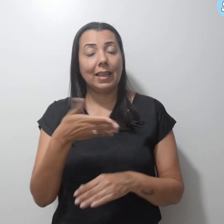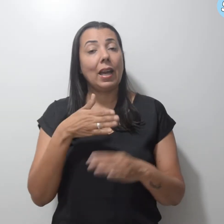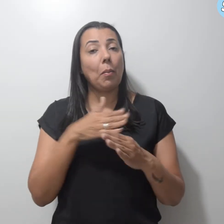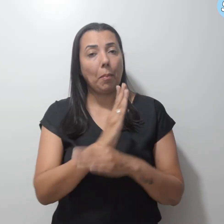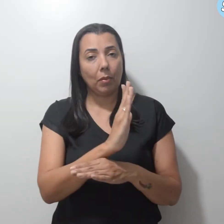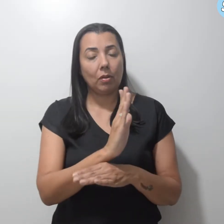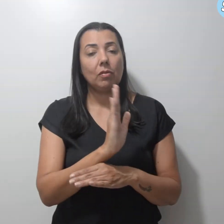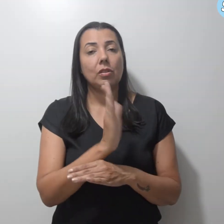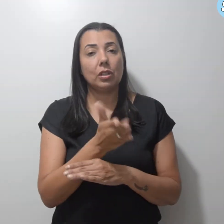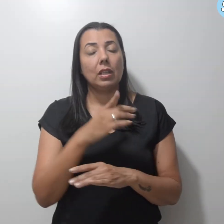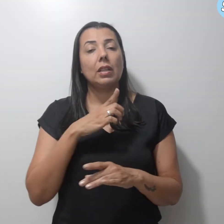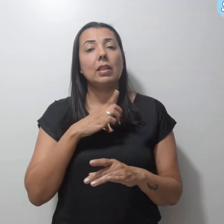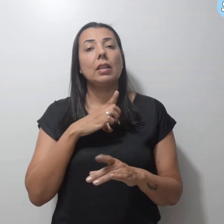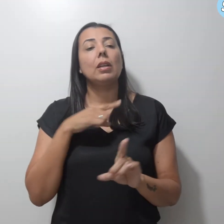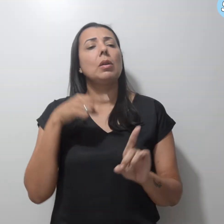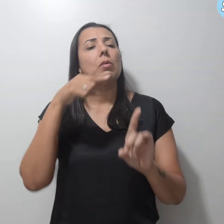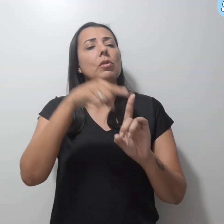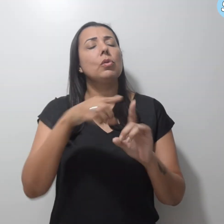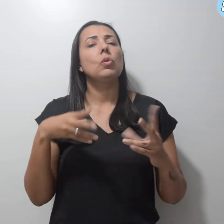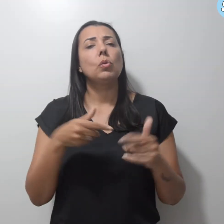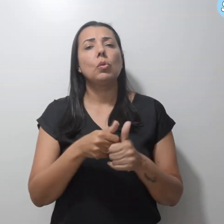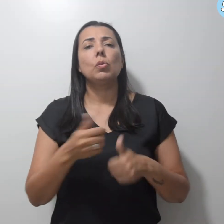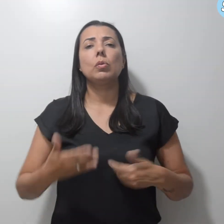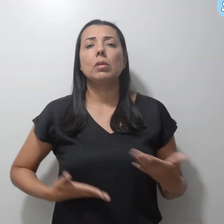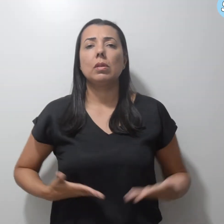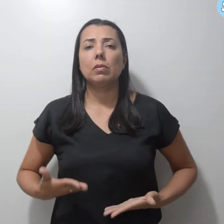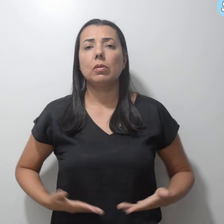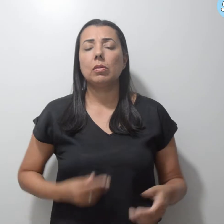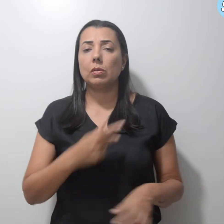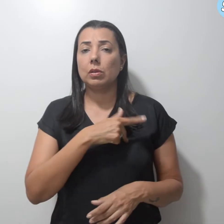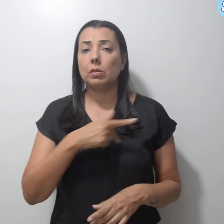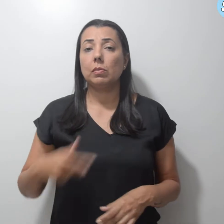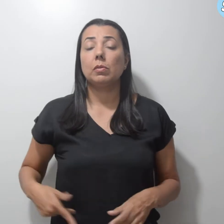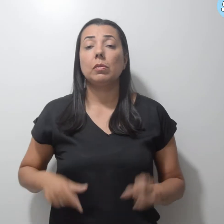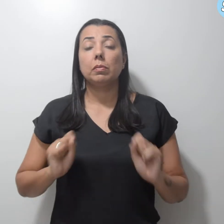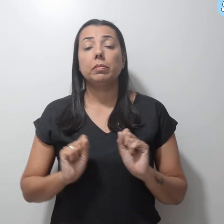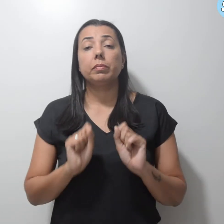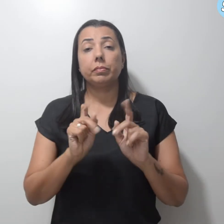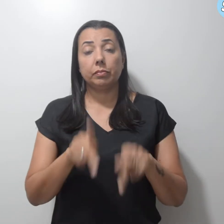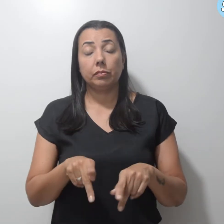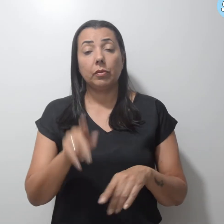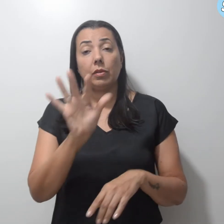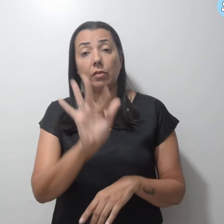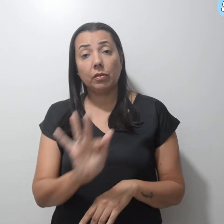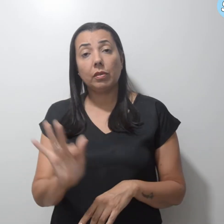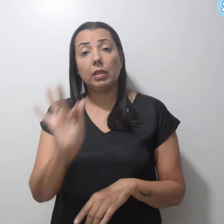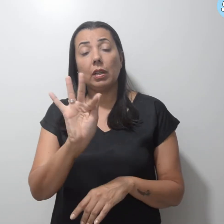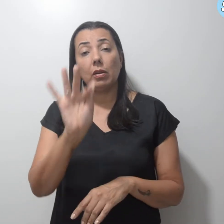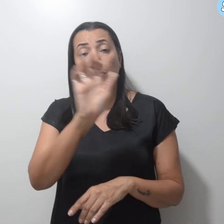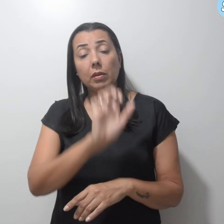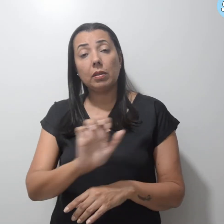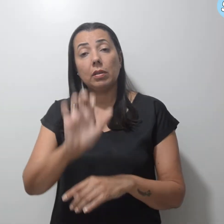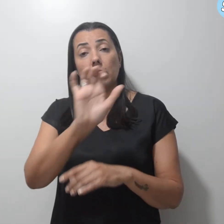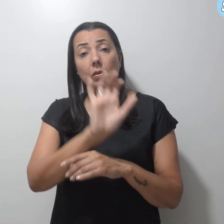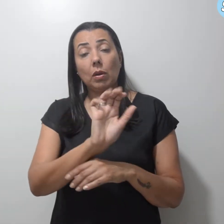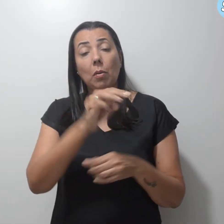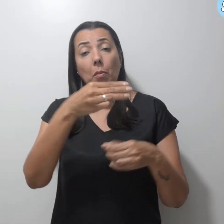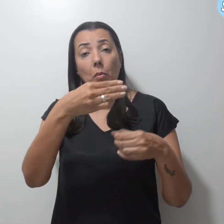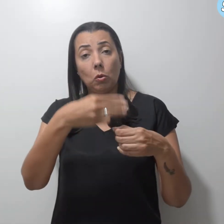atinge a todos os servidores públicos aposentados federais, estaduais, municipais